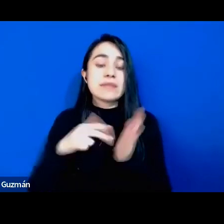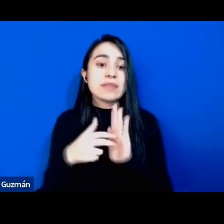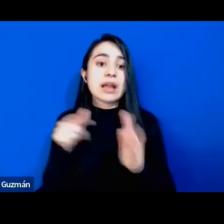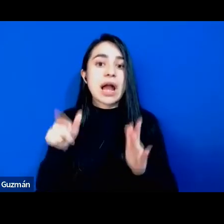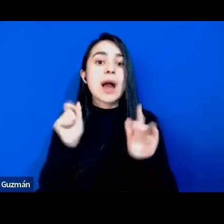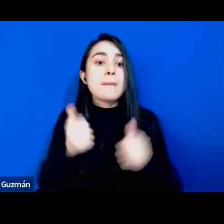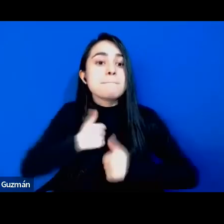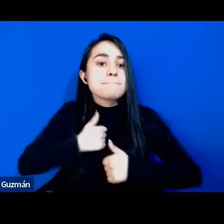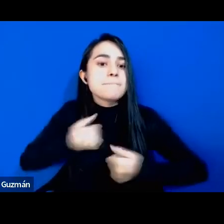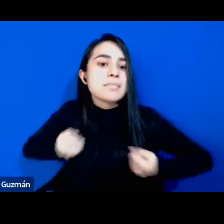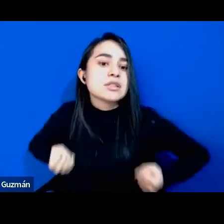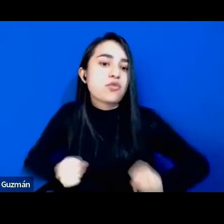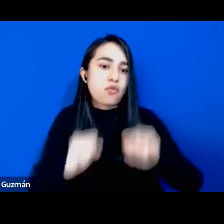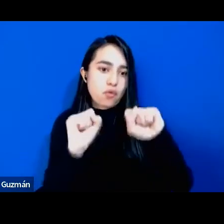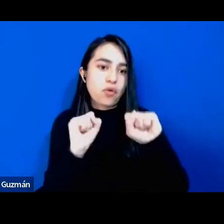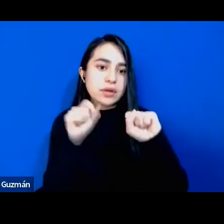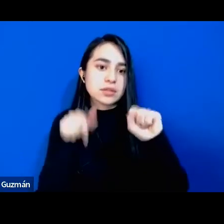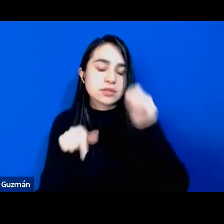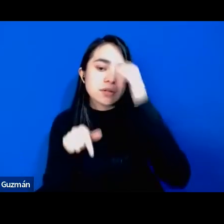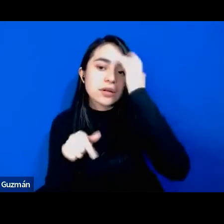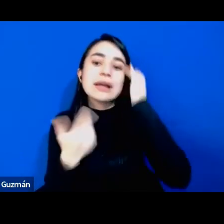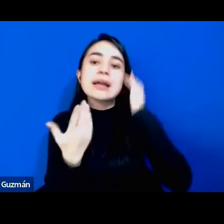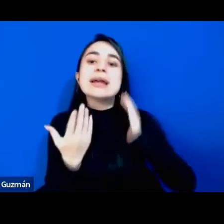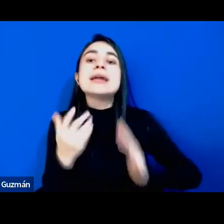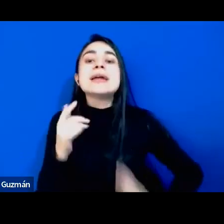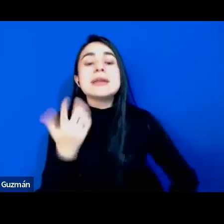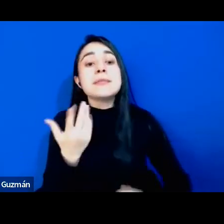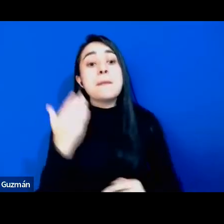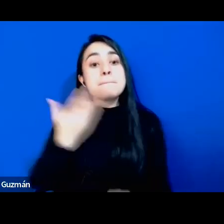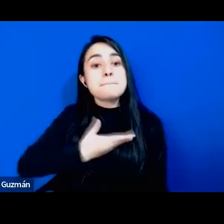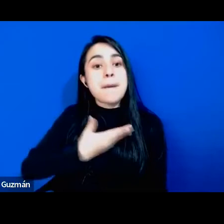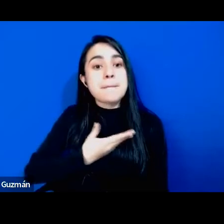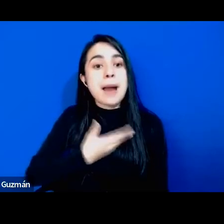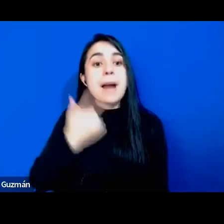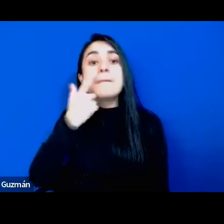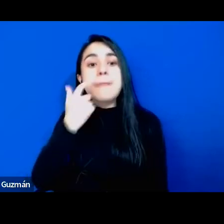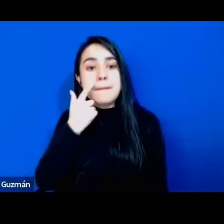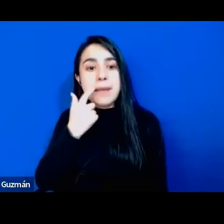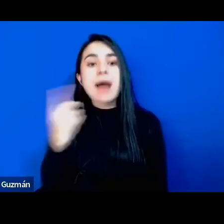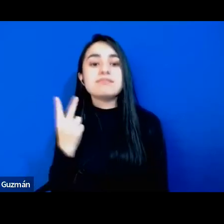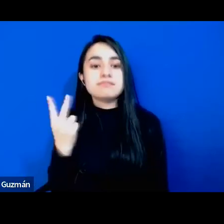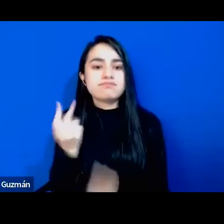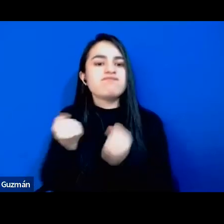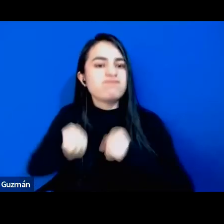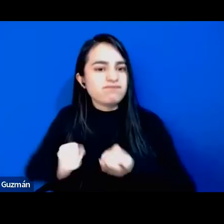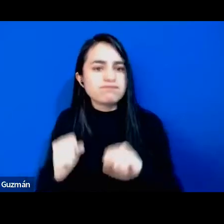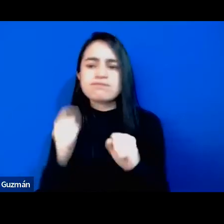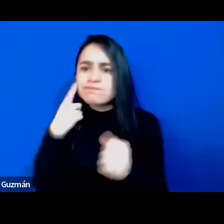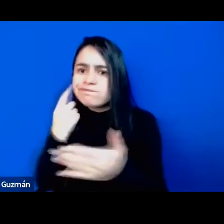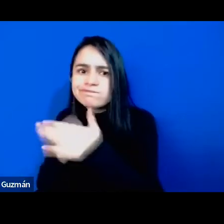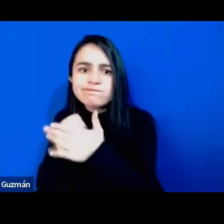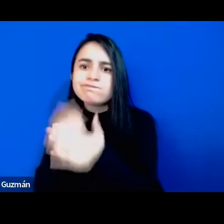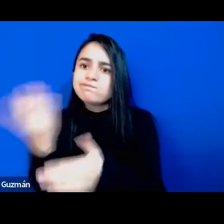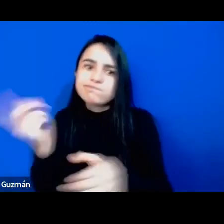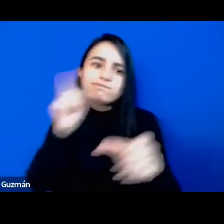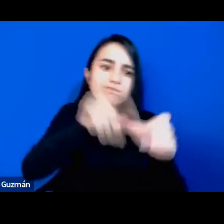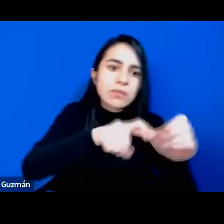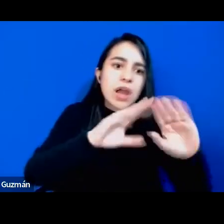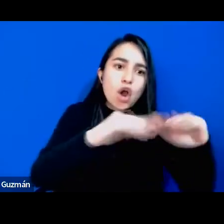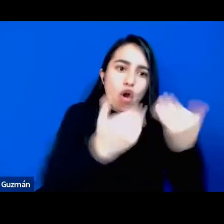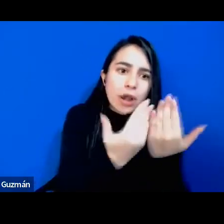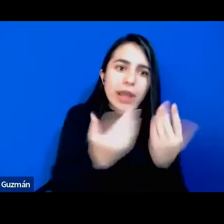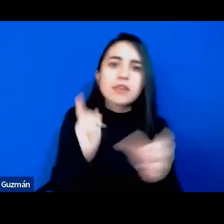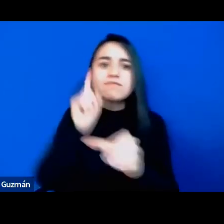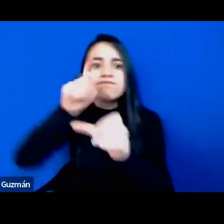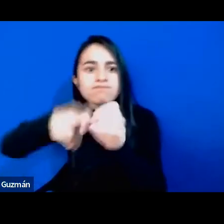propio y gracias a los esfuerzos de mi mamá y de mi papá que lograron meterme a la escuela a la universidad con mucho